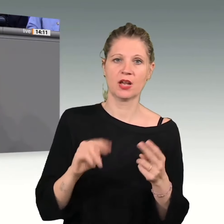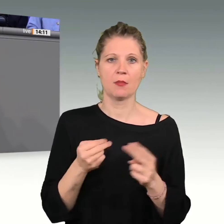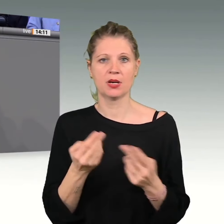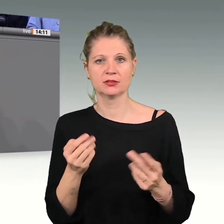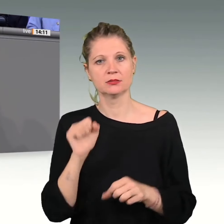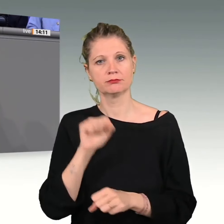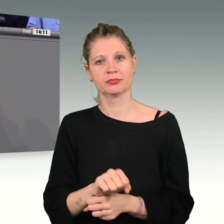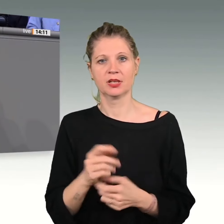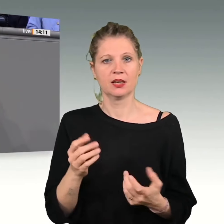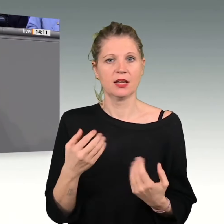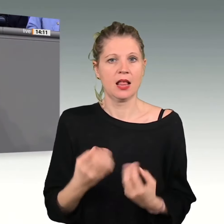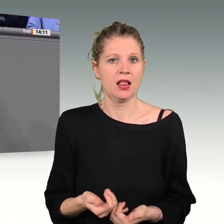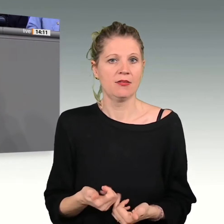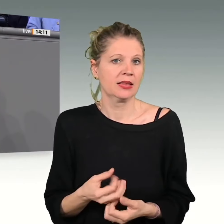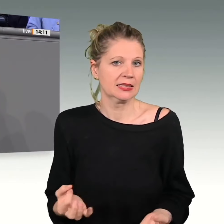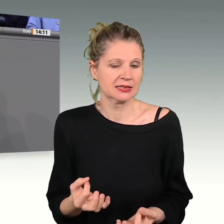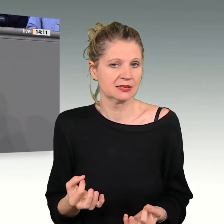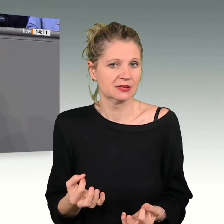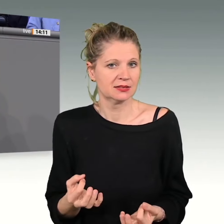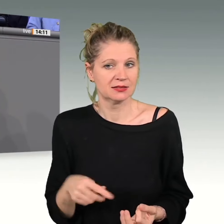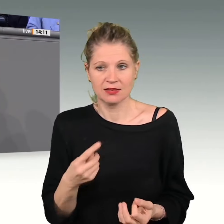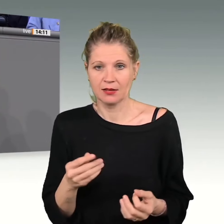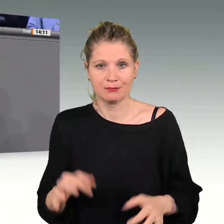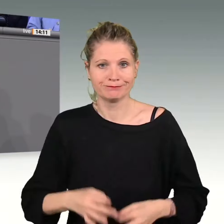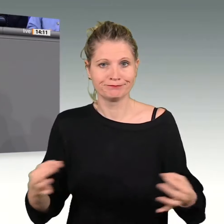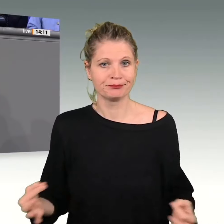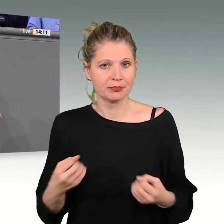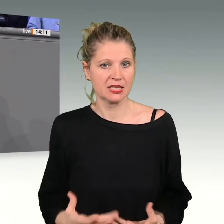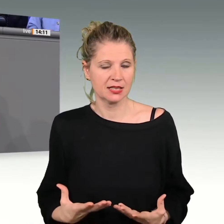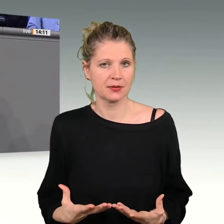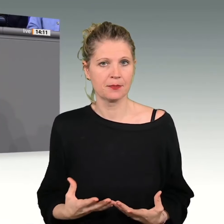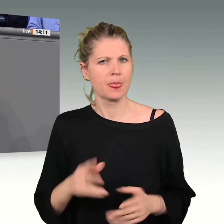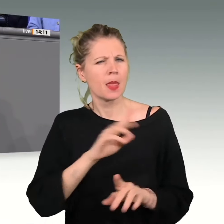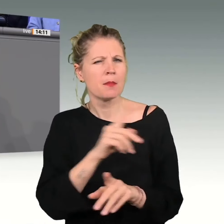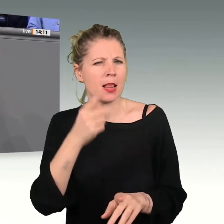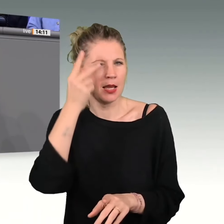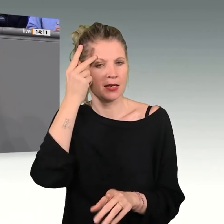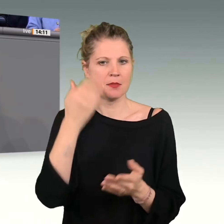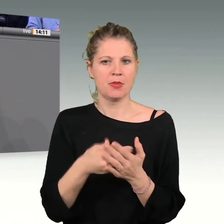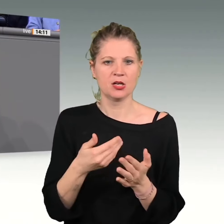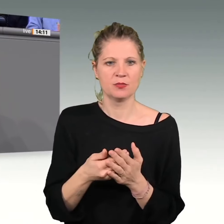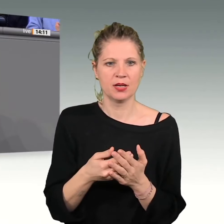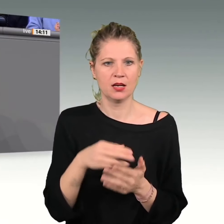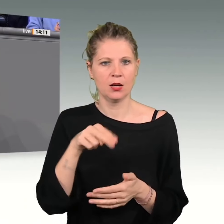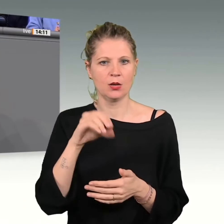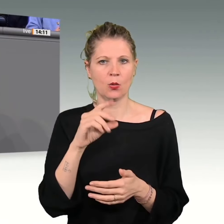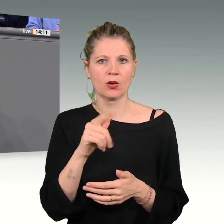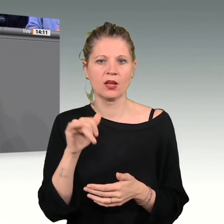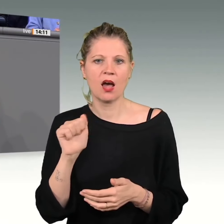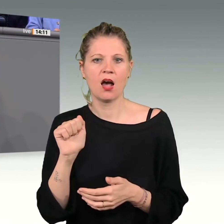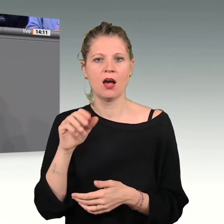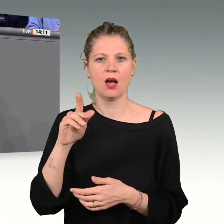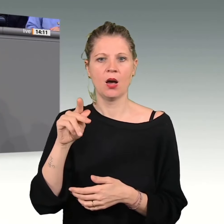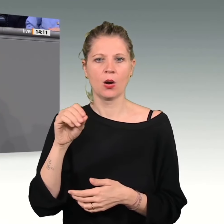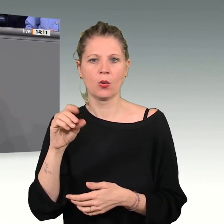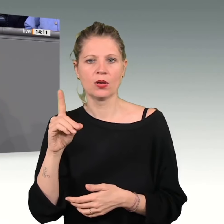allzu langer Zeit einfach kein Geschäft mehr haben. Ich erinnere da an Namen wie Nokia oder Kodak oder Panem.